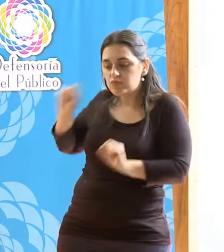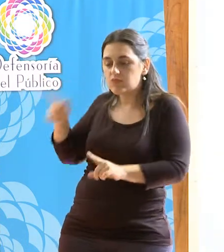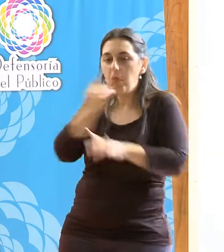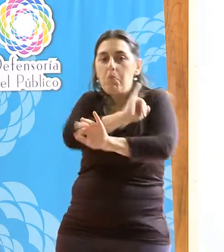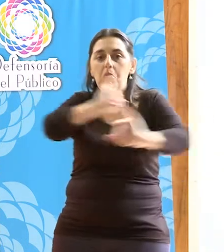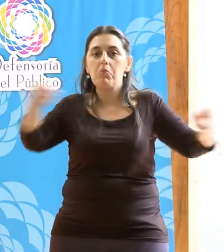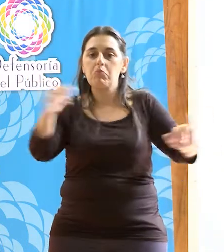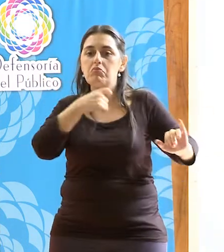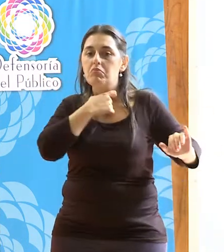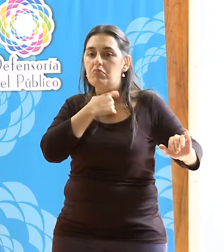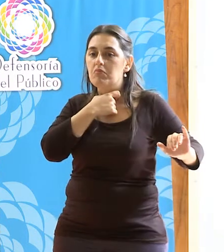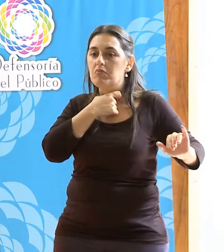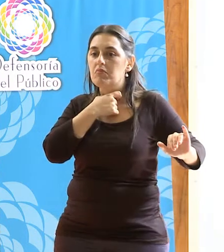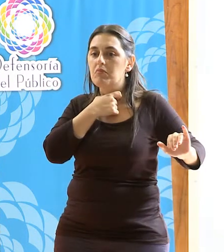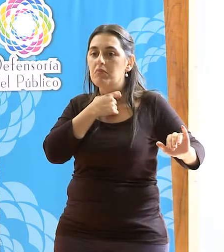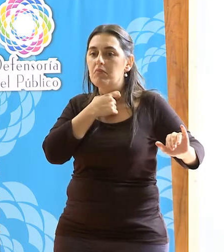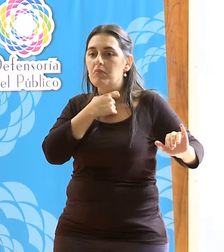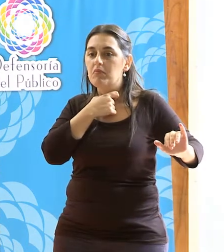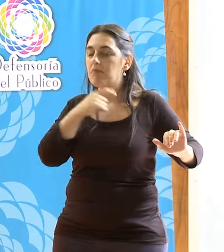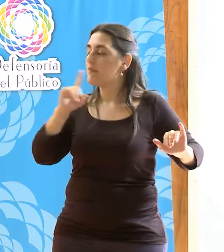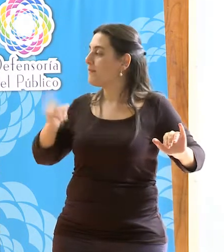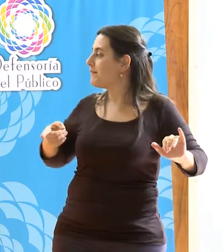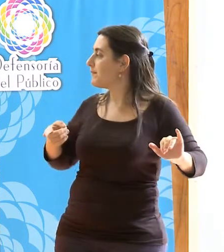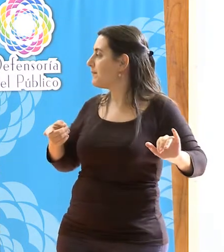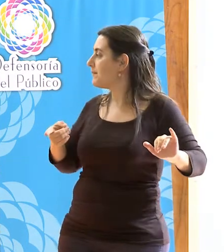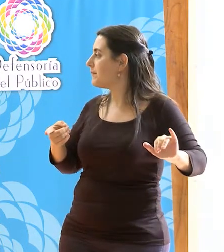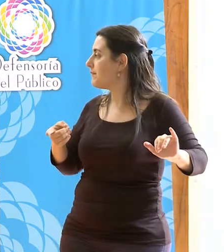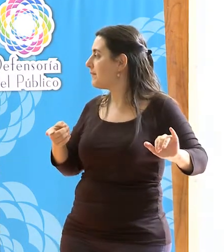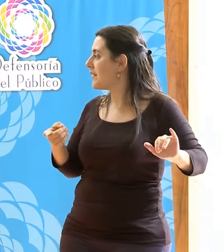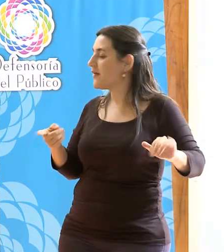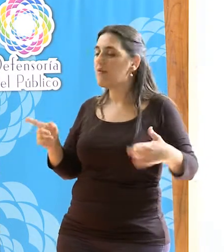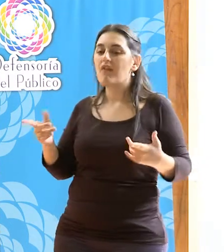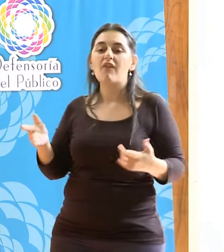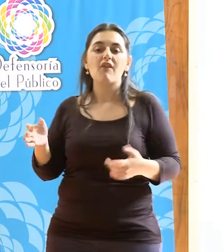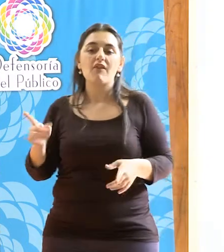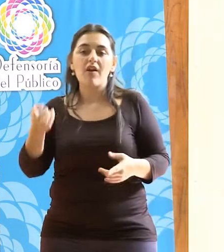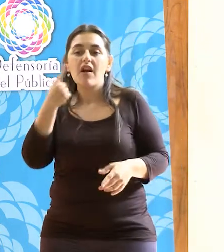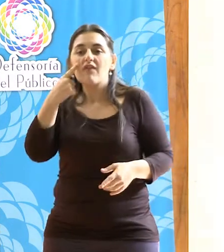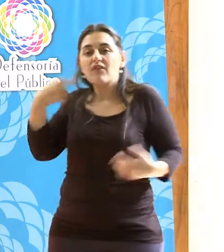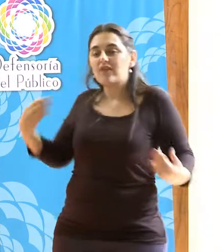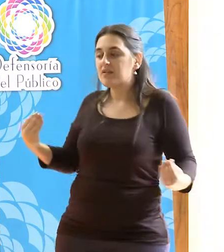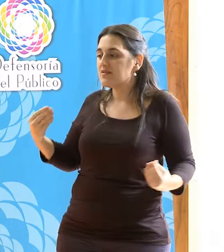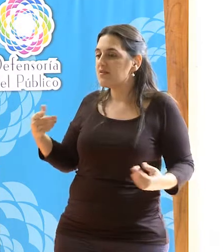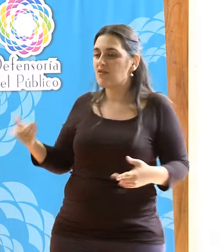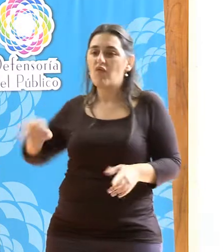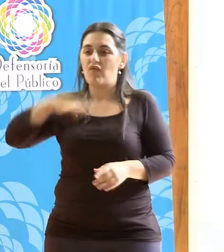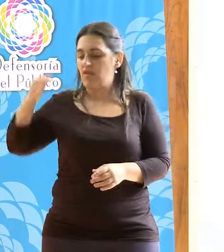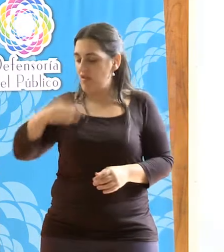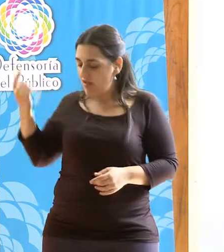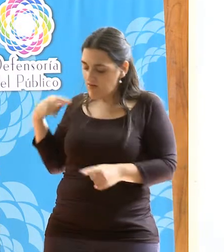las vivencias o la vida cotidiana de todos los